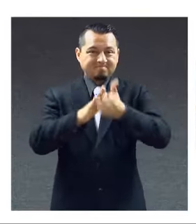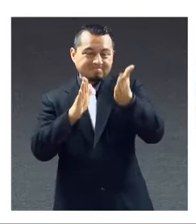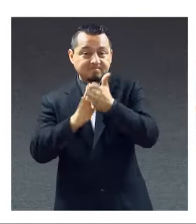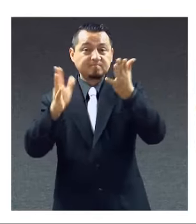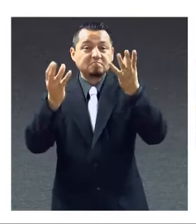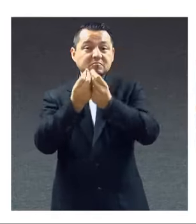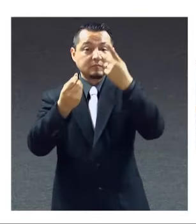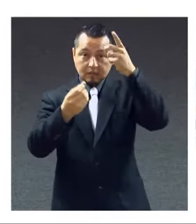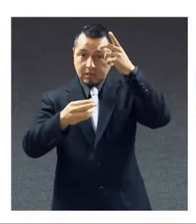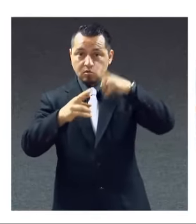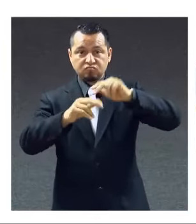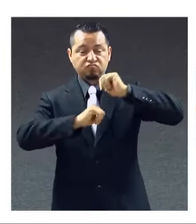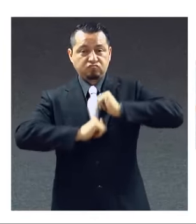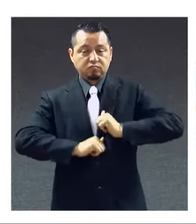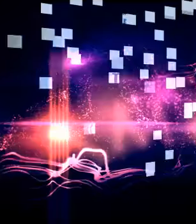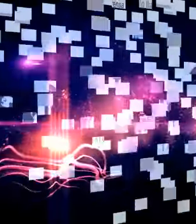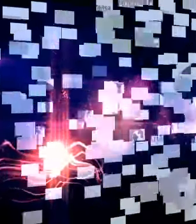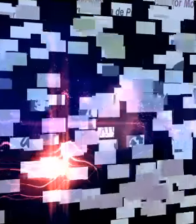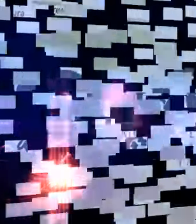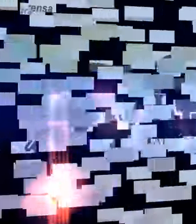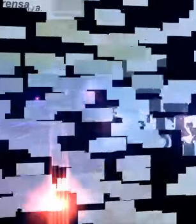así como con el Director de Pensiones del Estado.